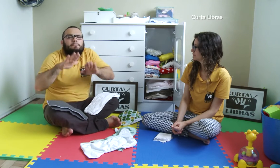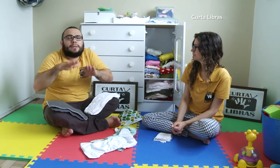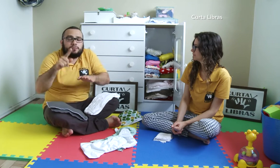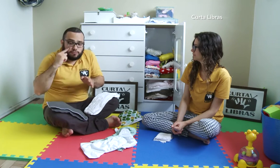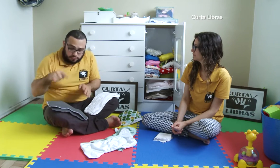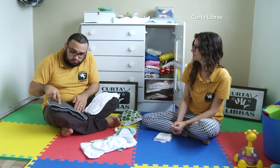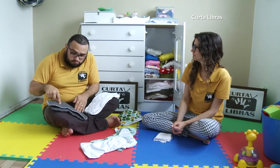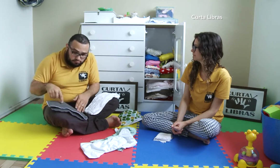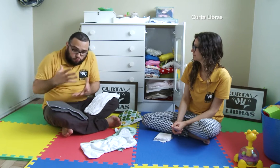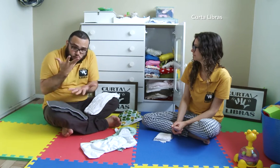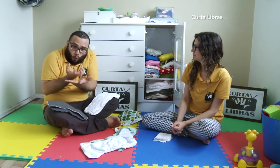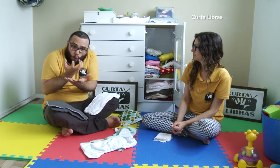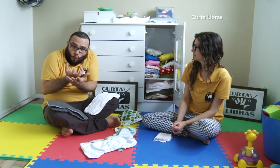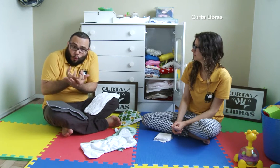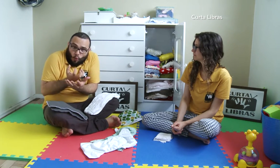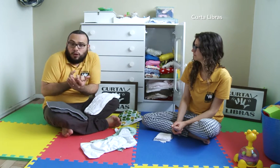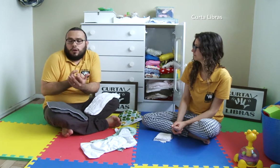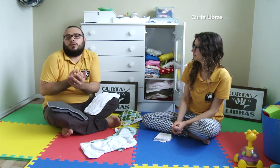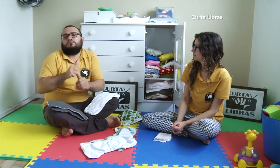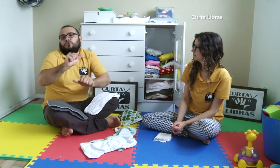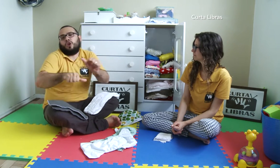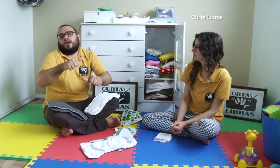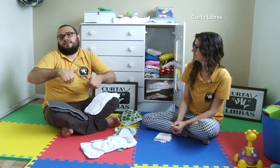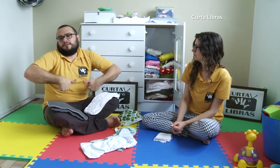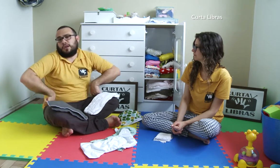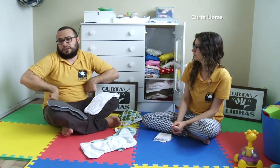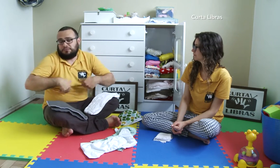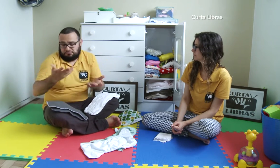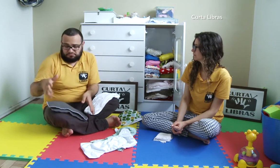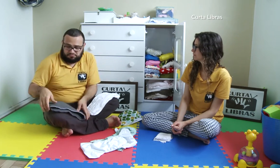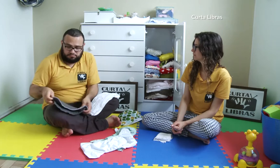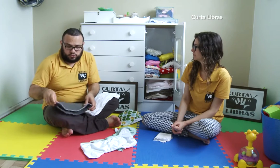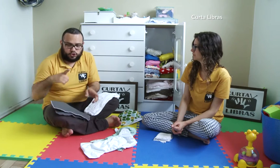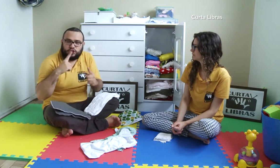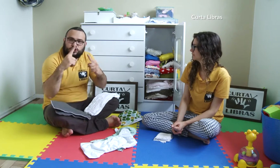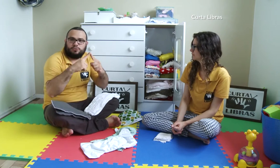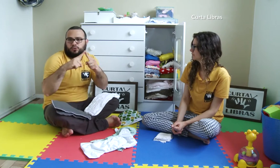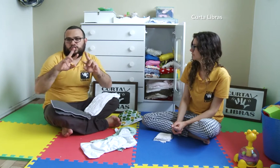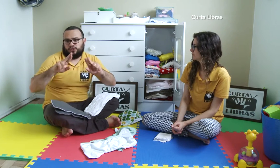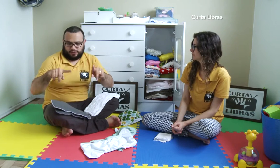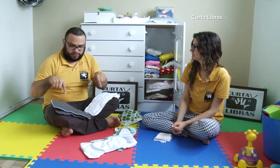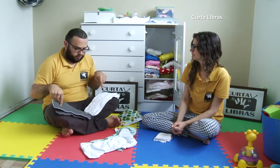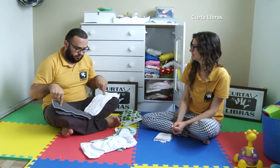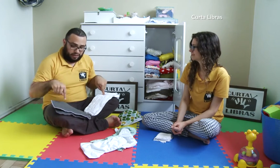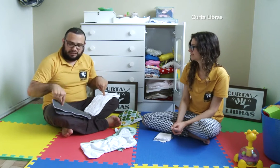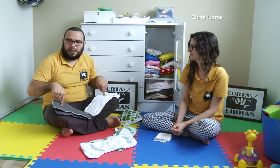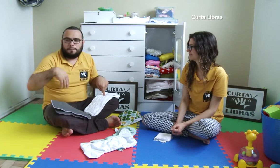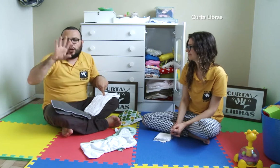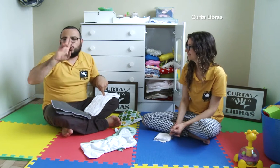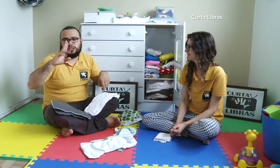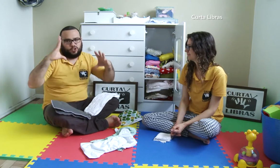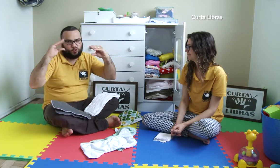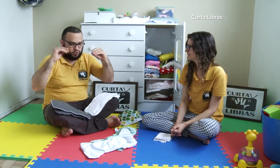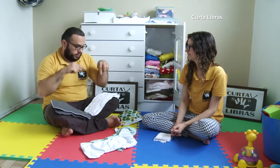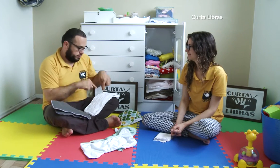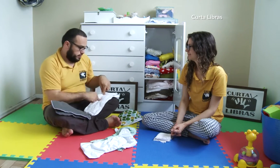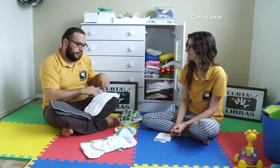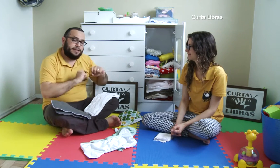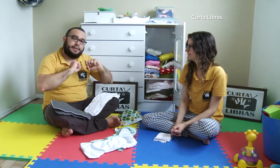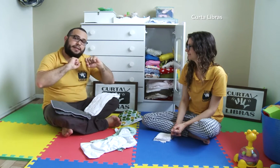Essa pode ficar por mais tempo. Cerca de 4 horas ou até mais porque é um tecido que absorve bastante. Essa mais utilizada durante